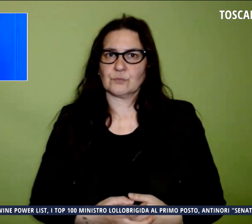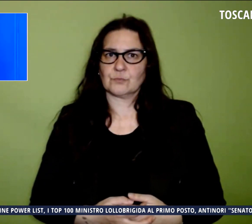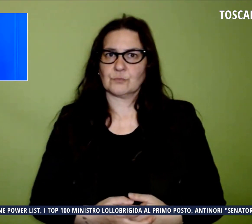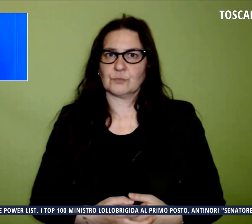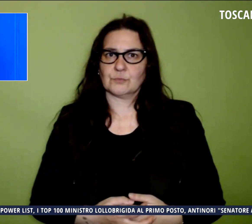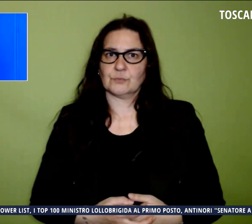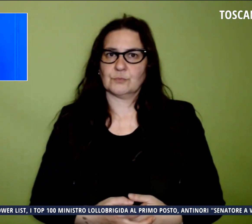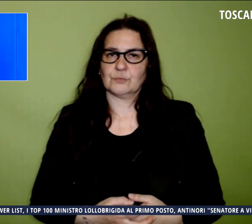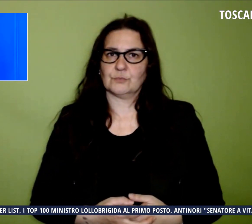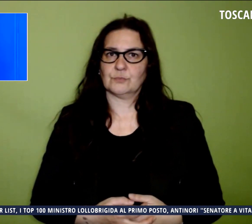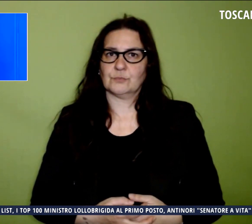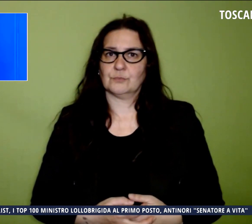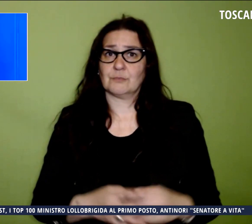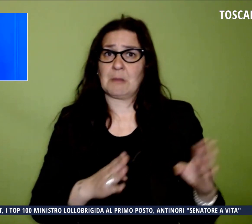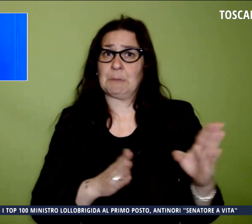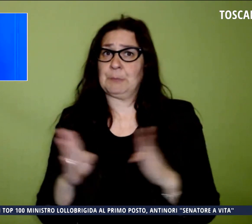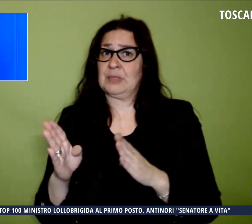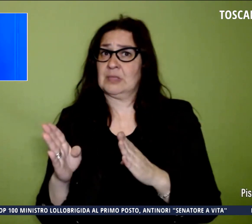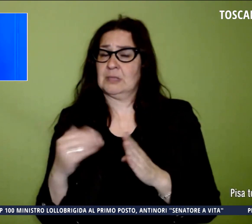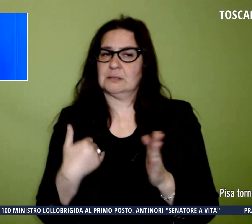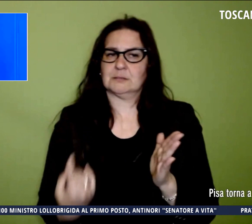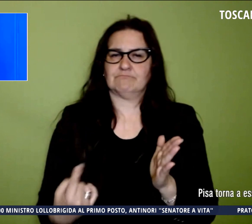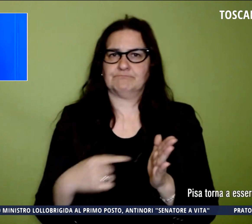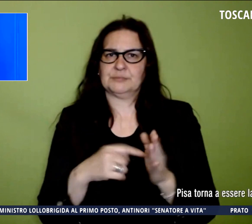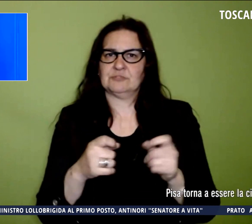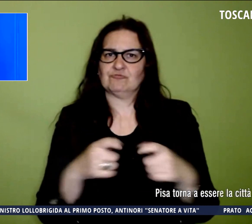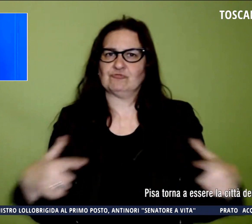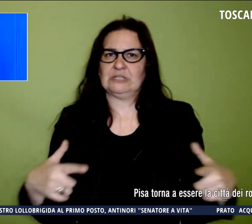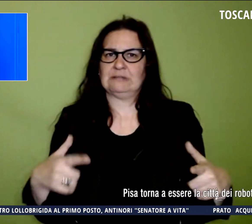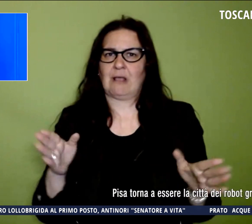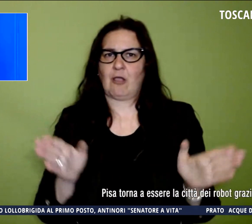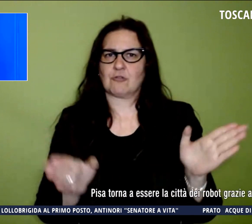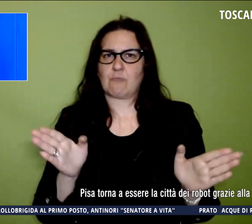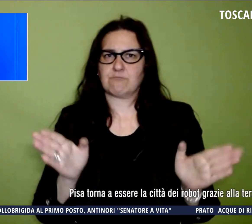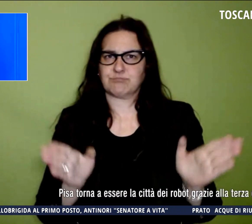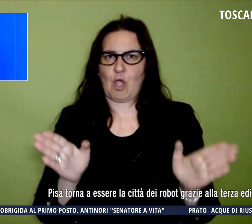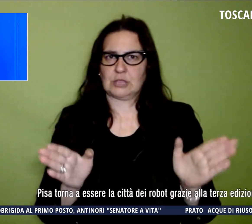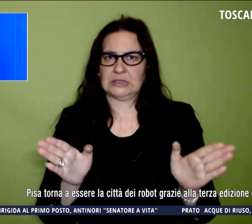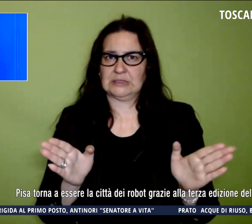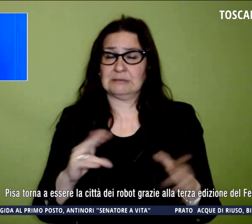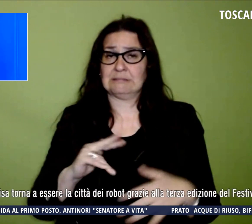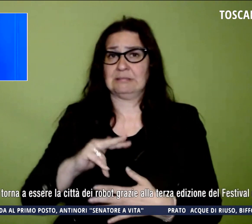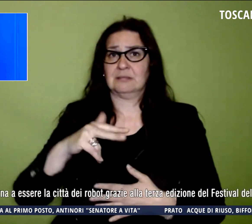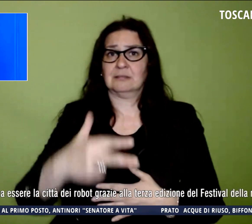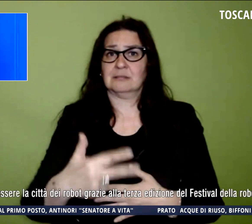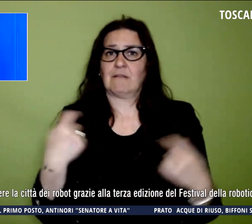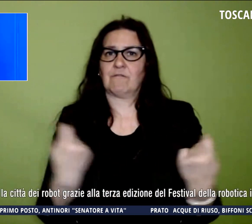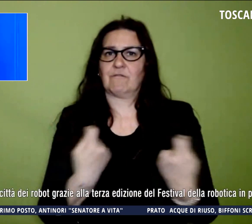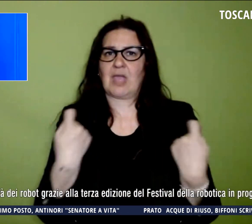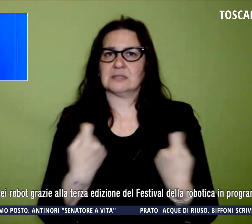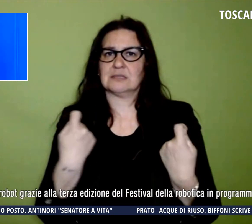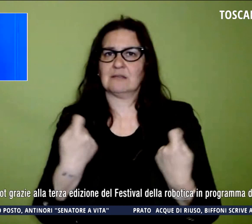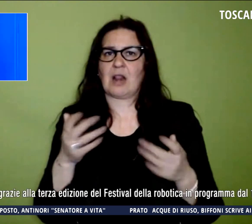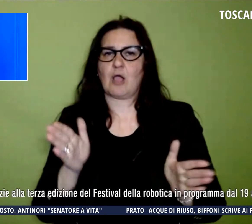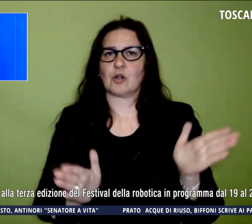Pisa torna ad essere la città dei robot grazie alla terza edizione del Festival della Robotica in